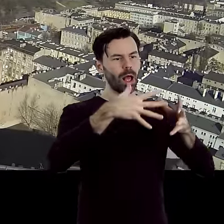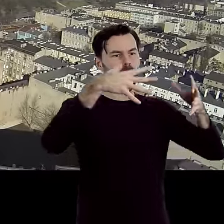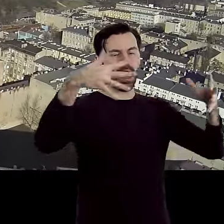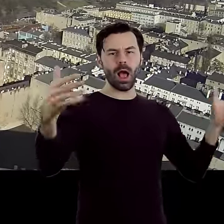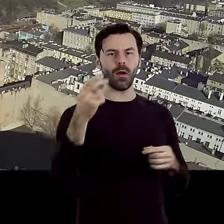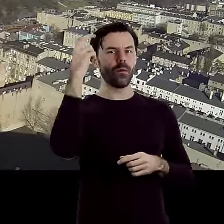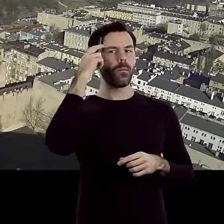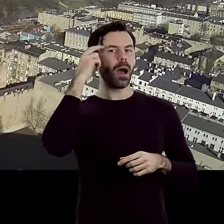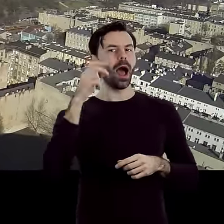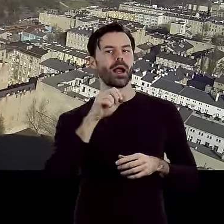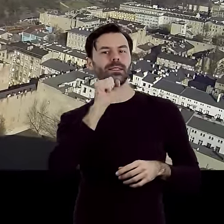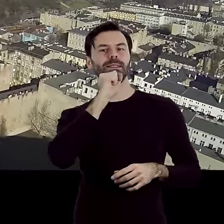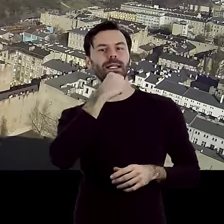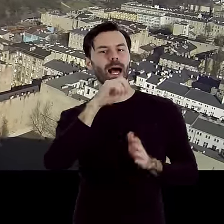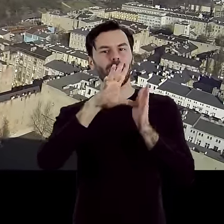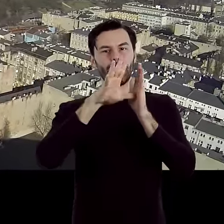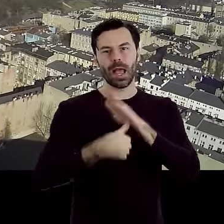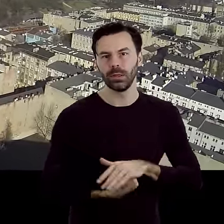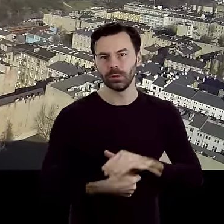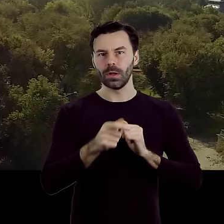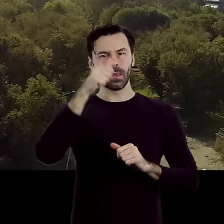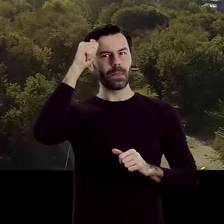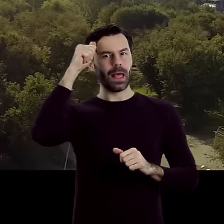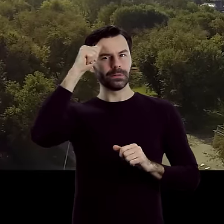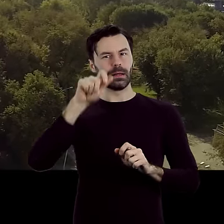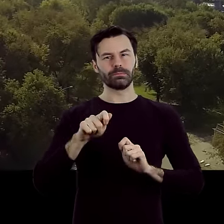zieleni Parku Staromiejskiego, zwanego też Parkiem Śledzia.